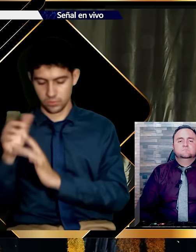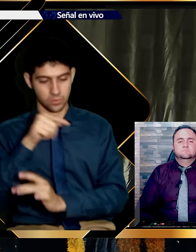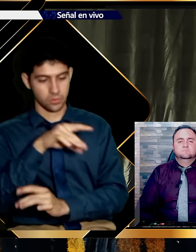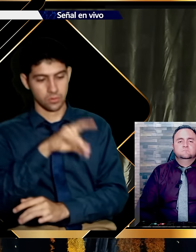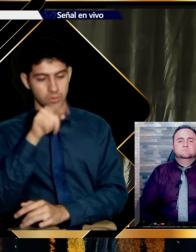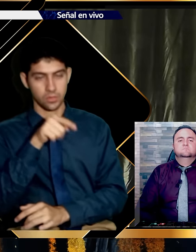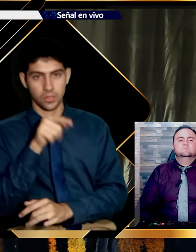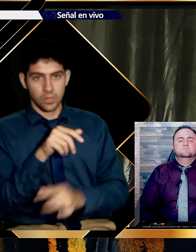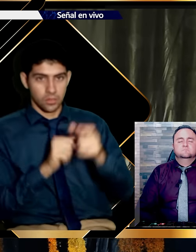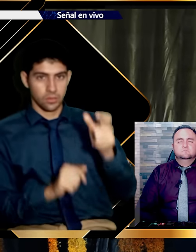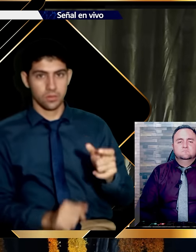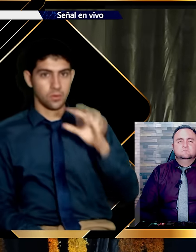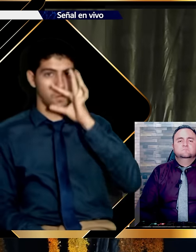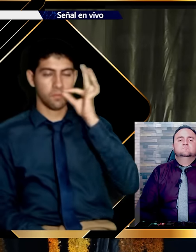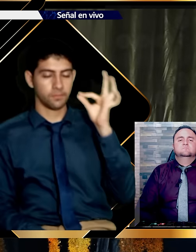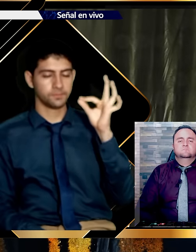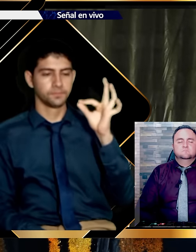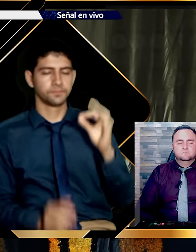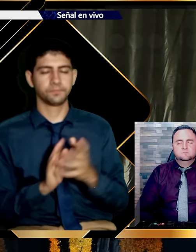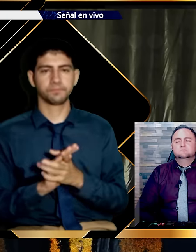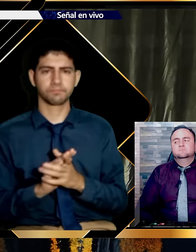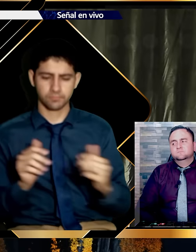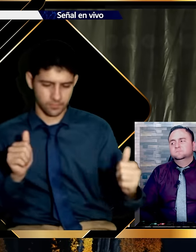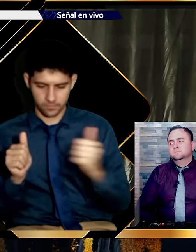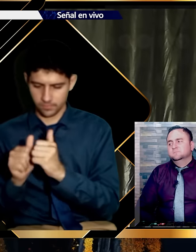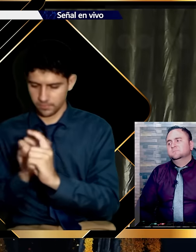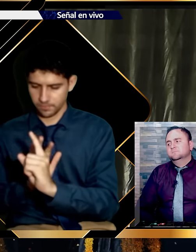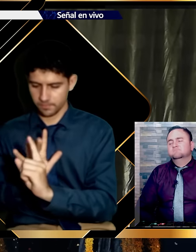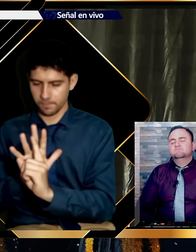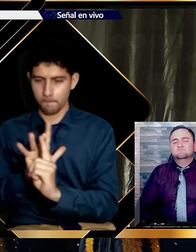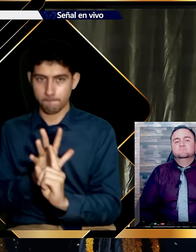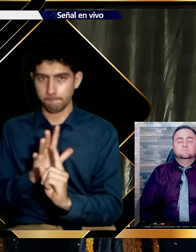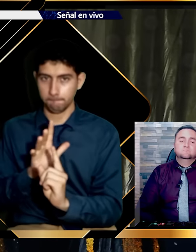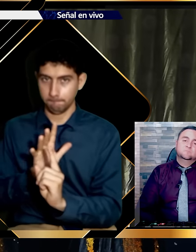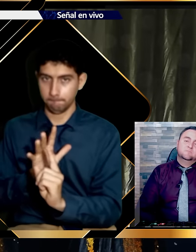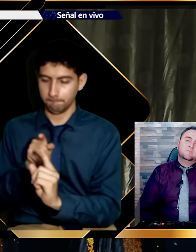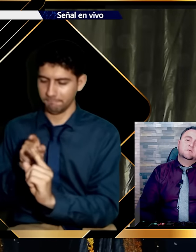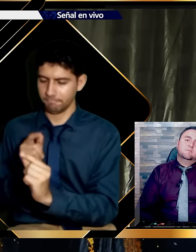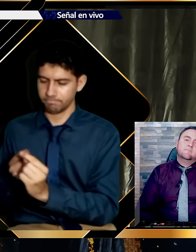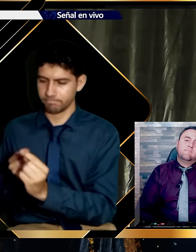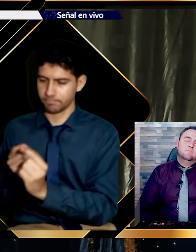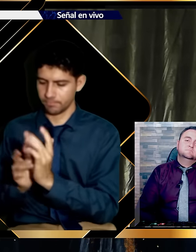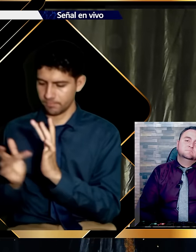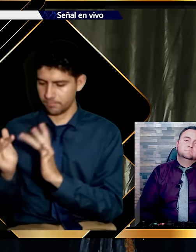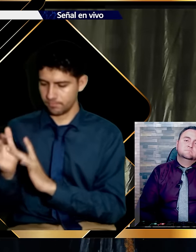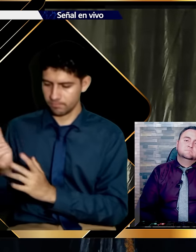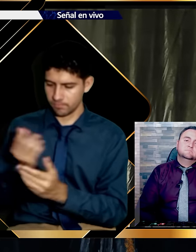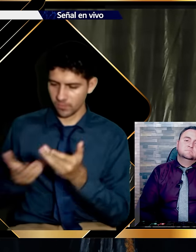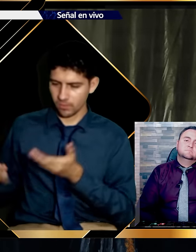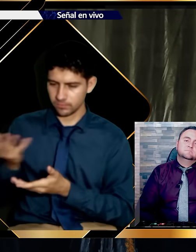Escogido por Jesús. Para que estuviera cerca. Para que fuera contado entre los dos. Entre los más cercanos.